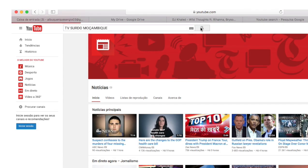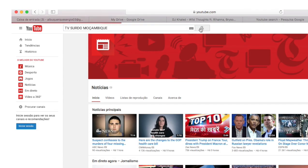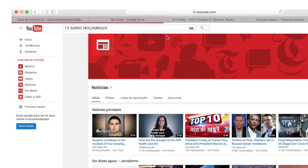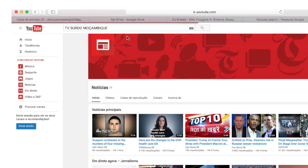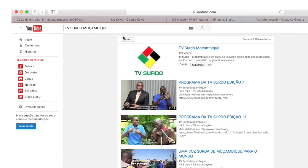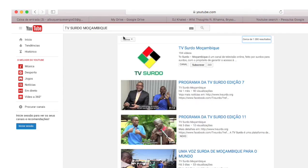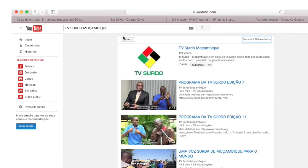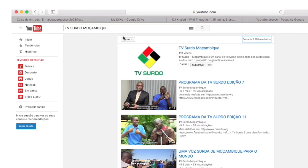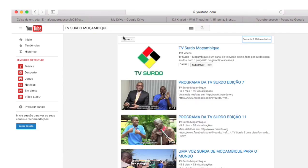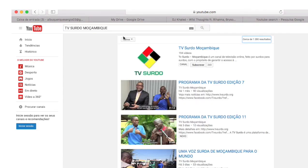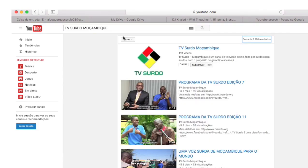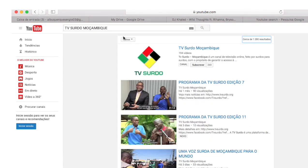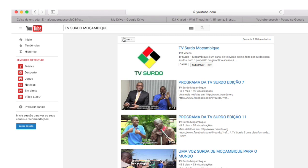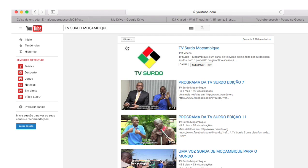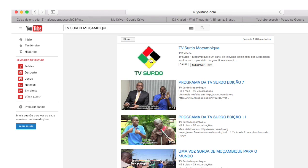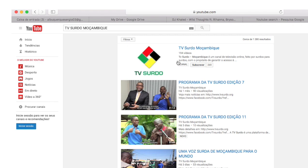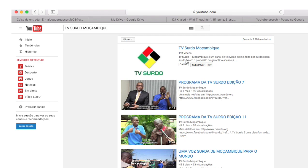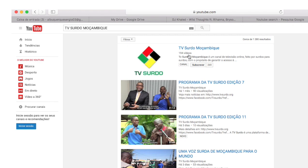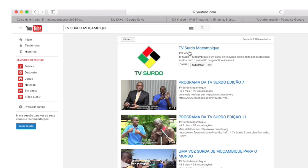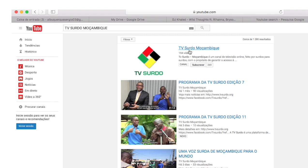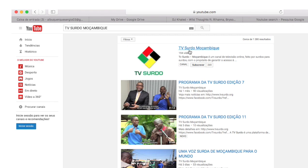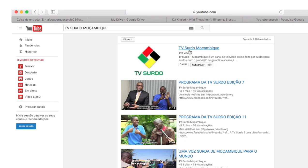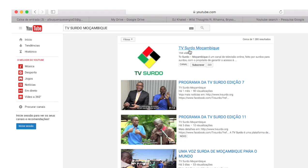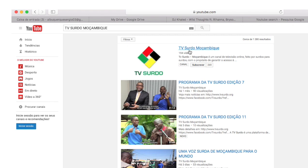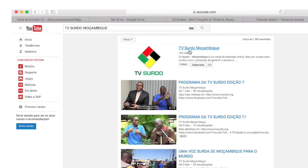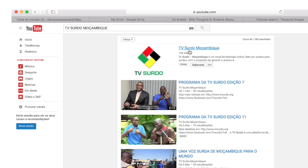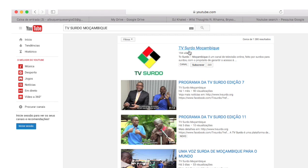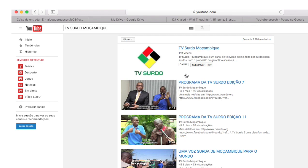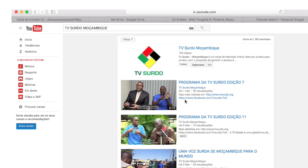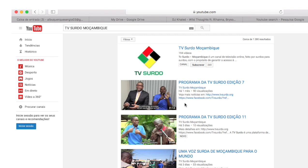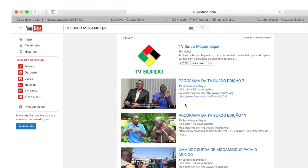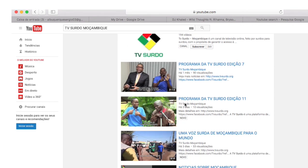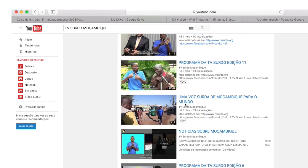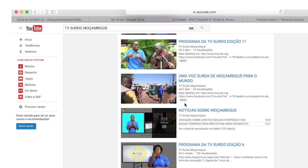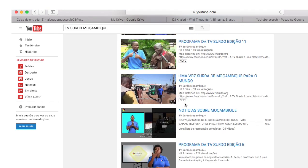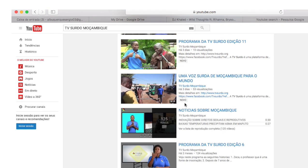e poderá desfrutar de inúmeros vídeos de que o canal dispõe.